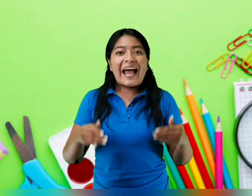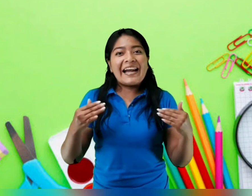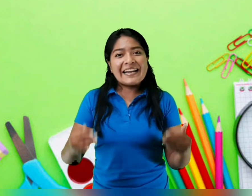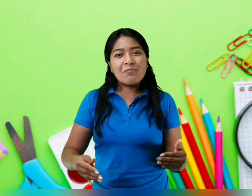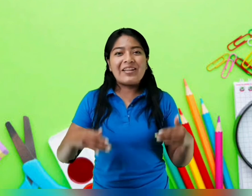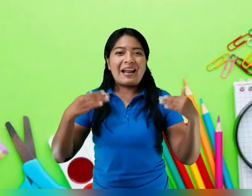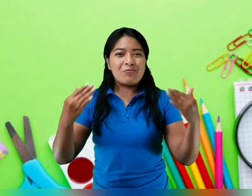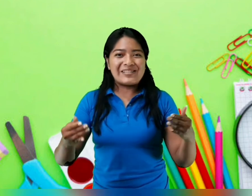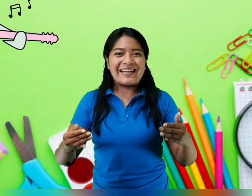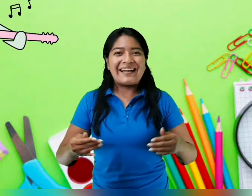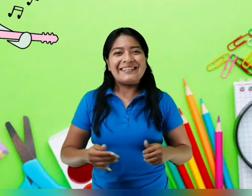al ritmo de la música.